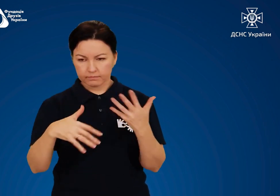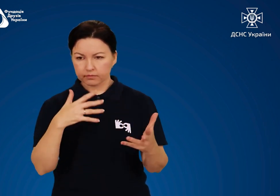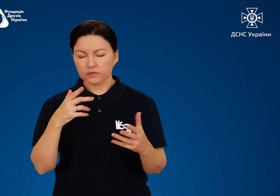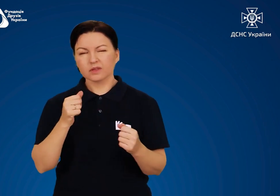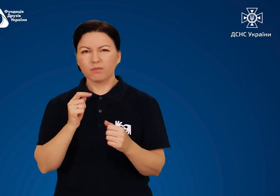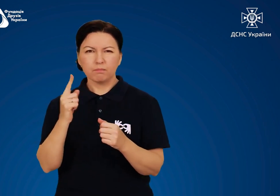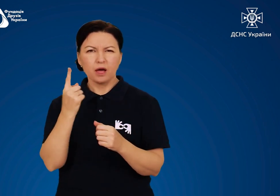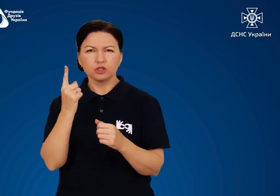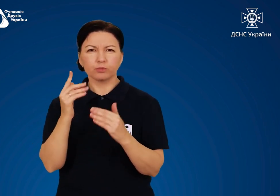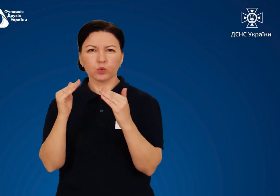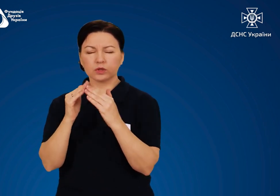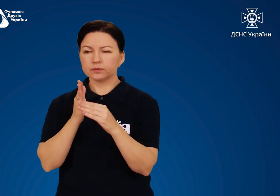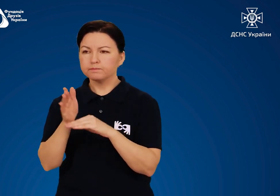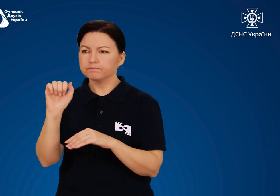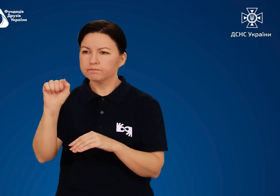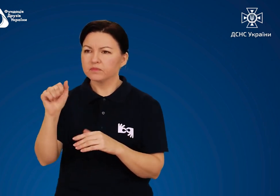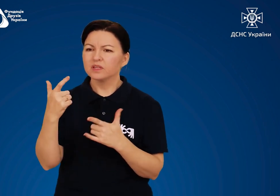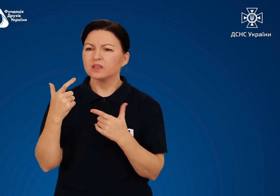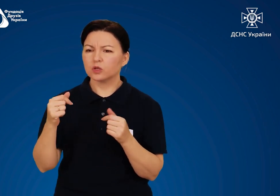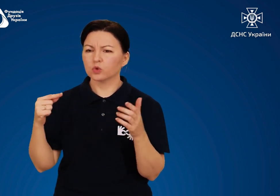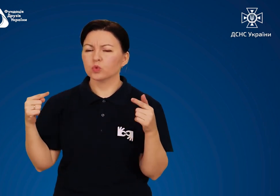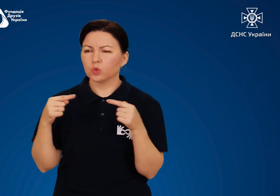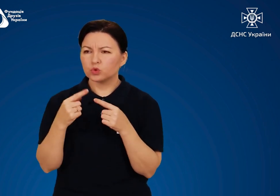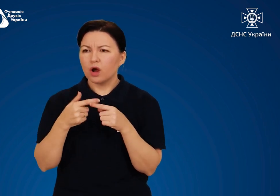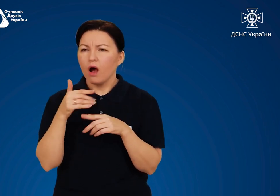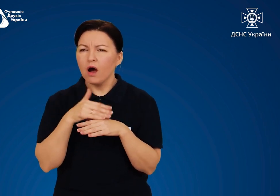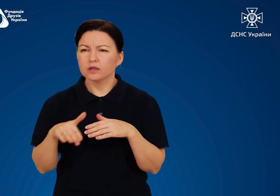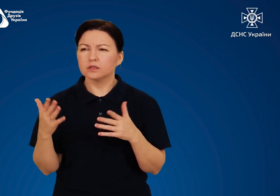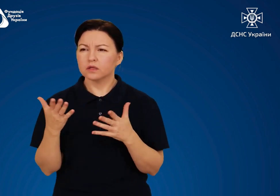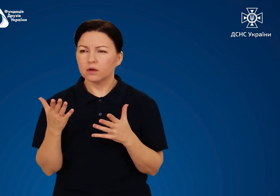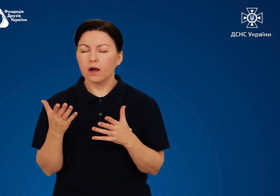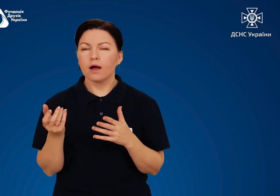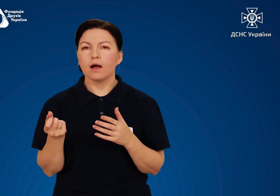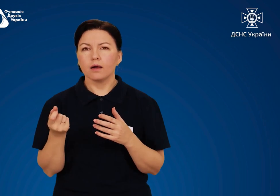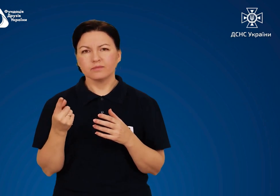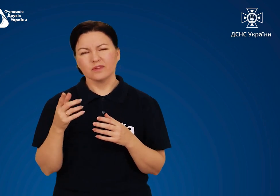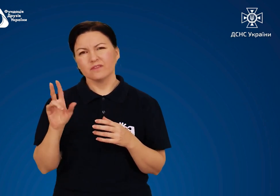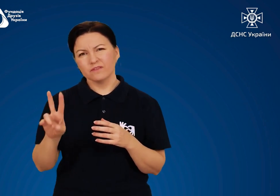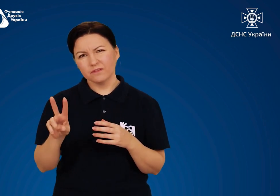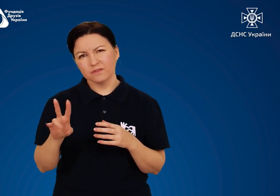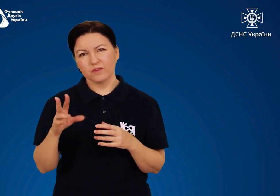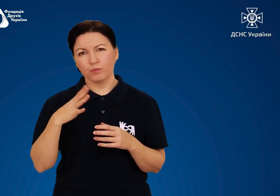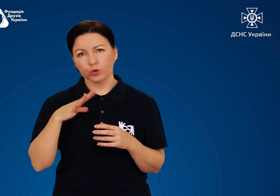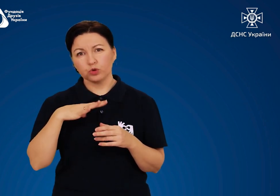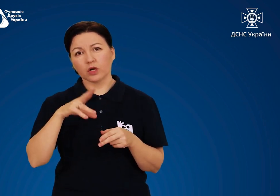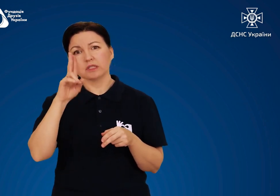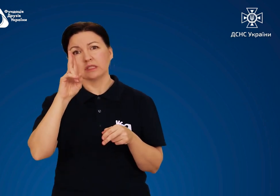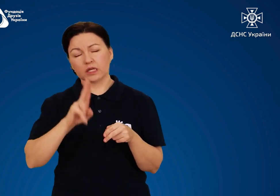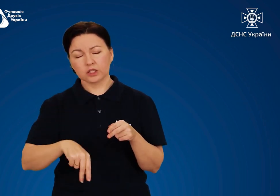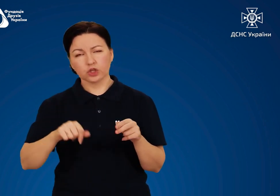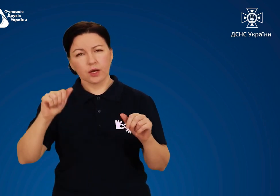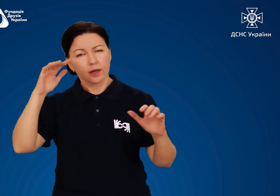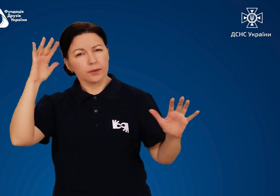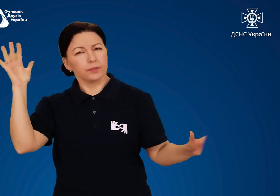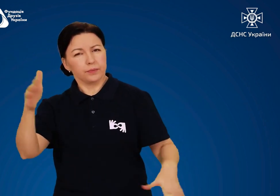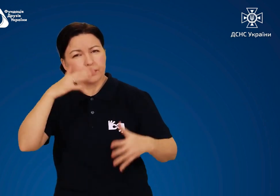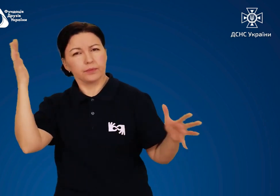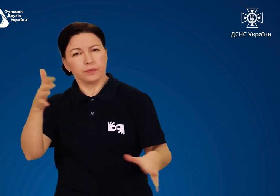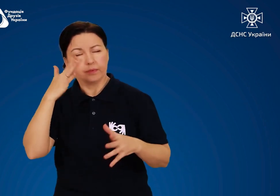що трапився. Уточніть місце знаходження і по можливості дочекайтеся закінчення заметілі